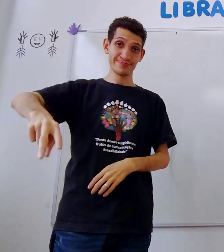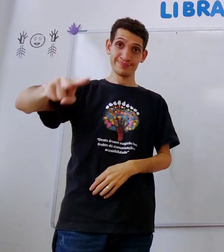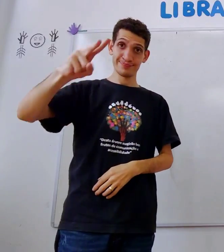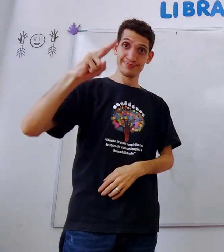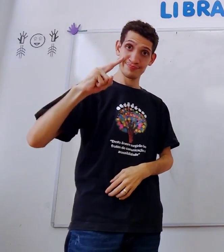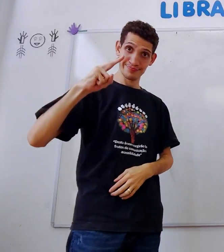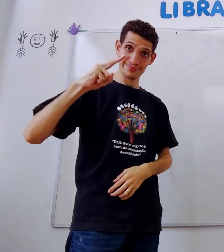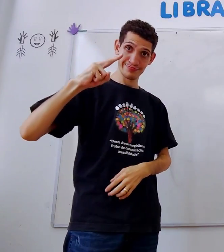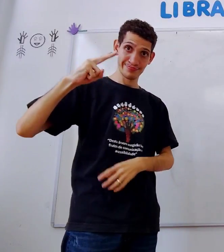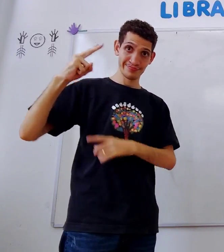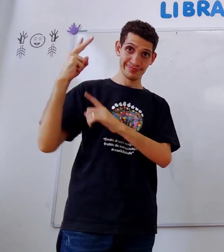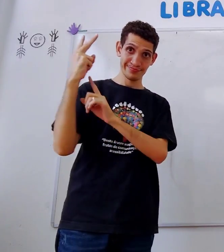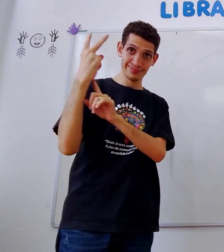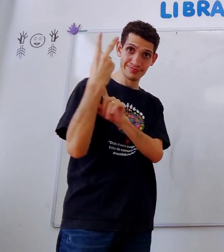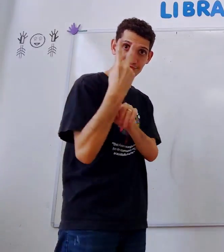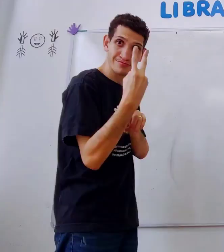contemplação e mão, essa,